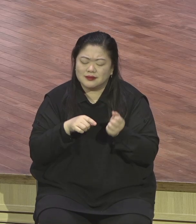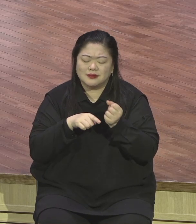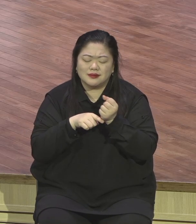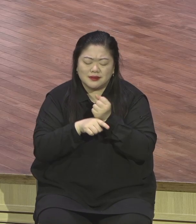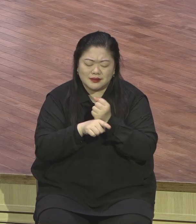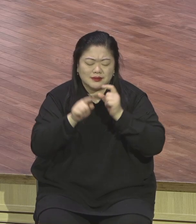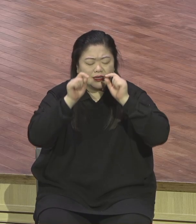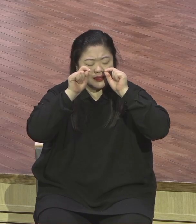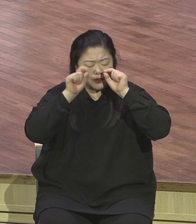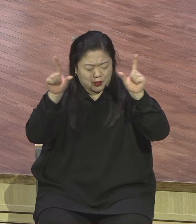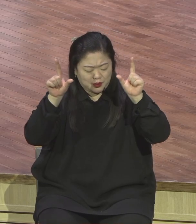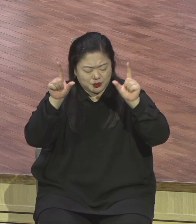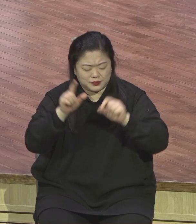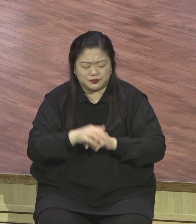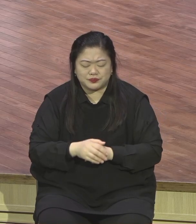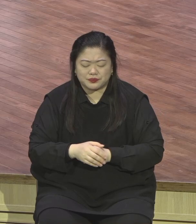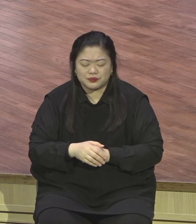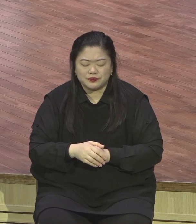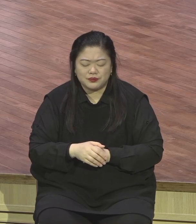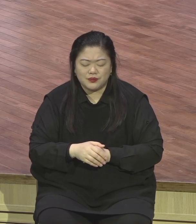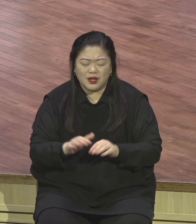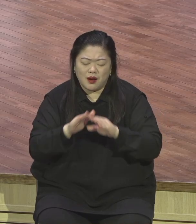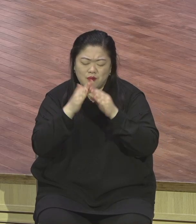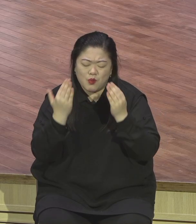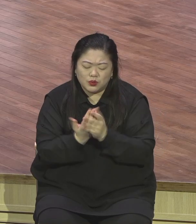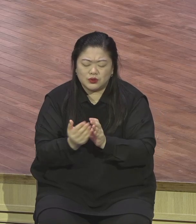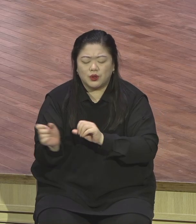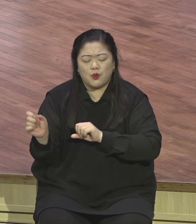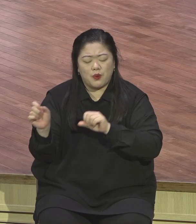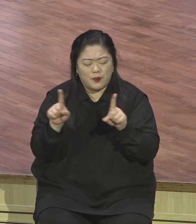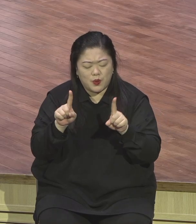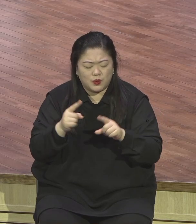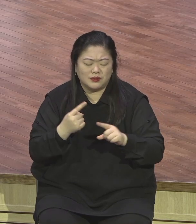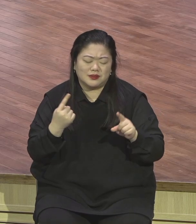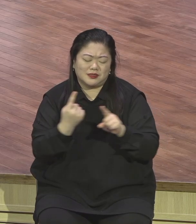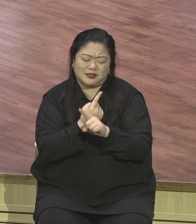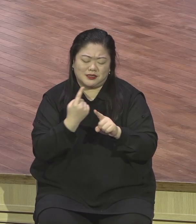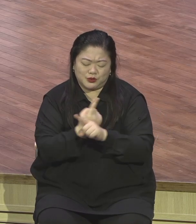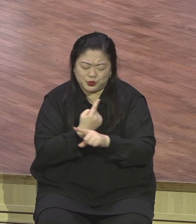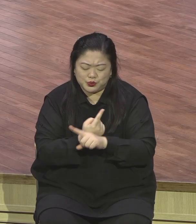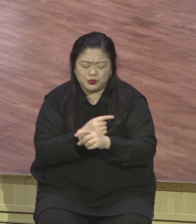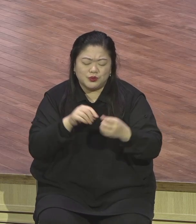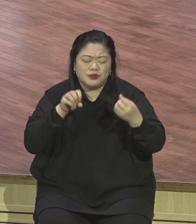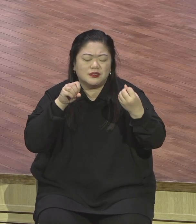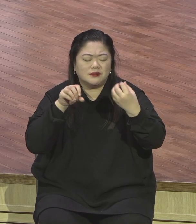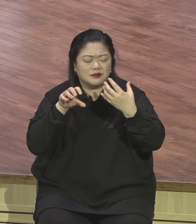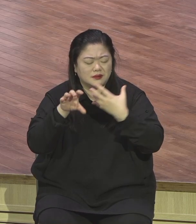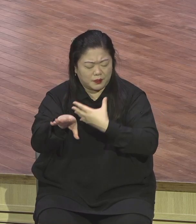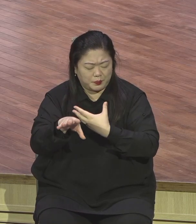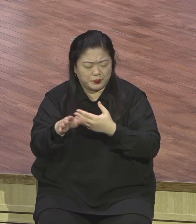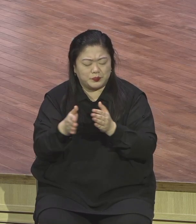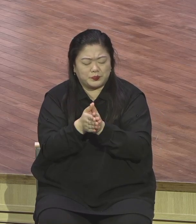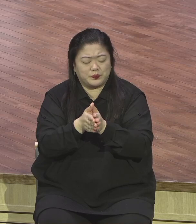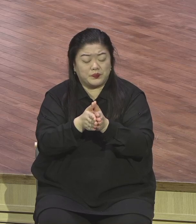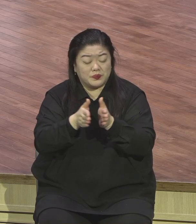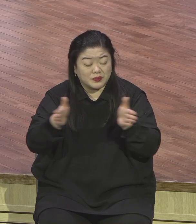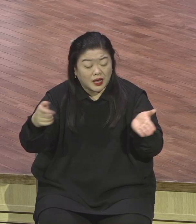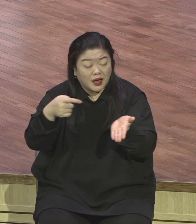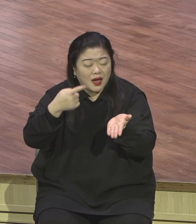모든 회복이 모든 치유가 모든 주님 응답이 있다는 사실을 기억하고 참으로 회복자